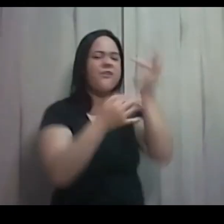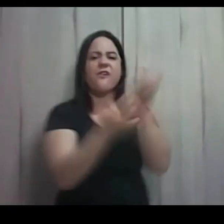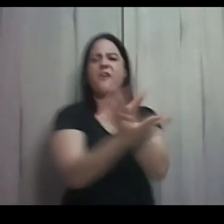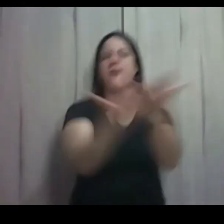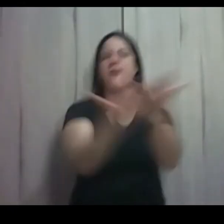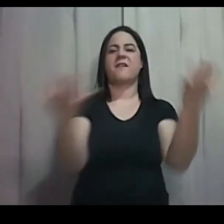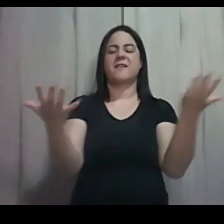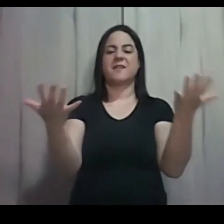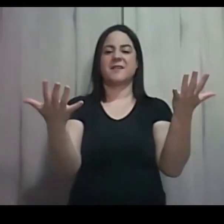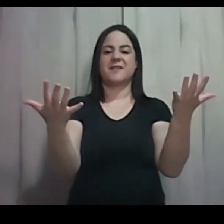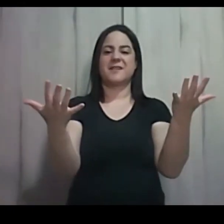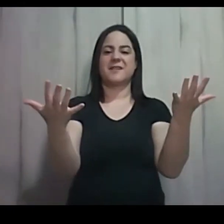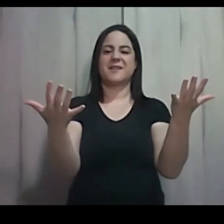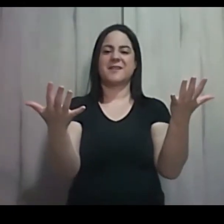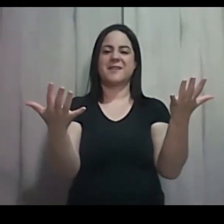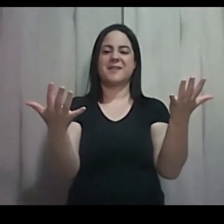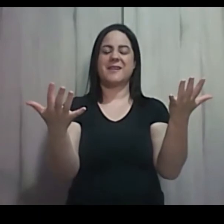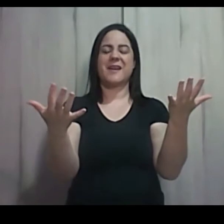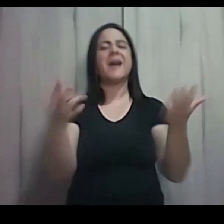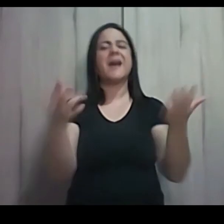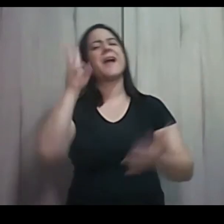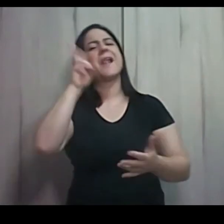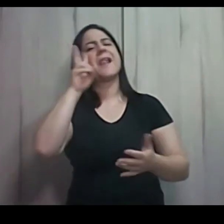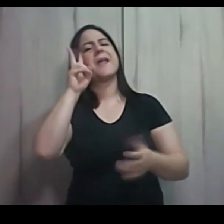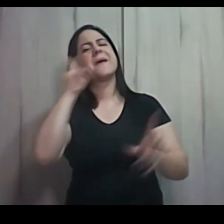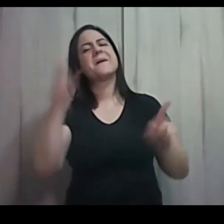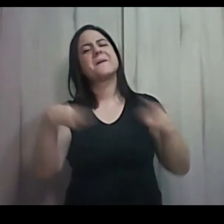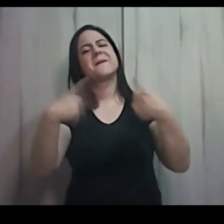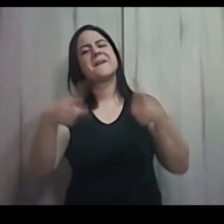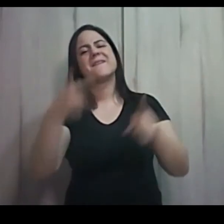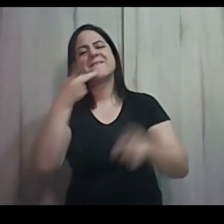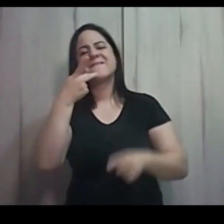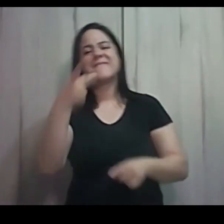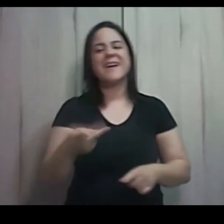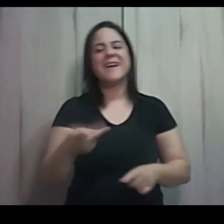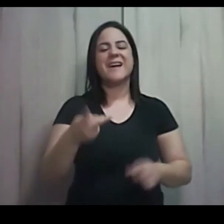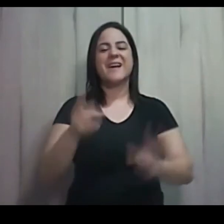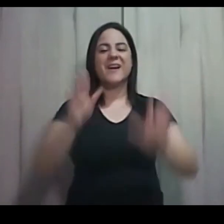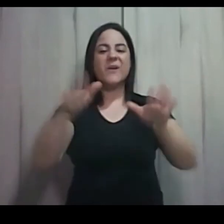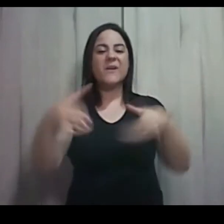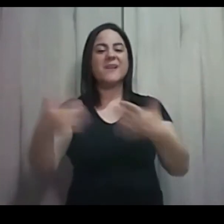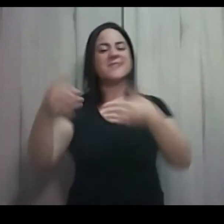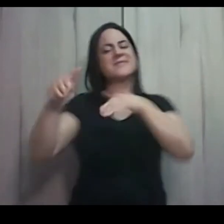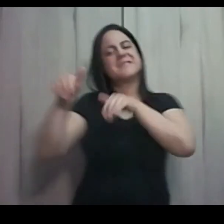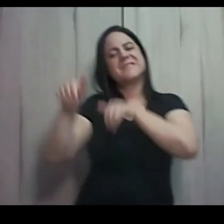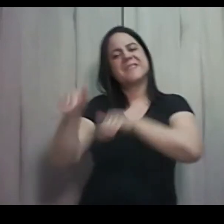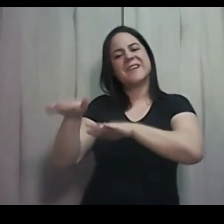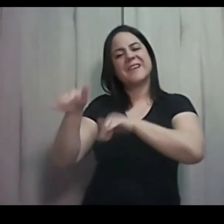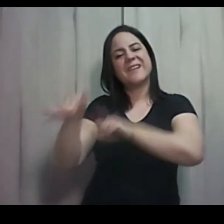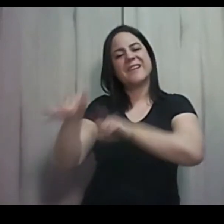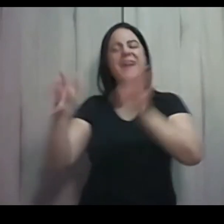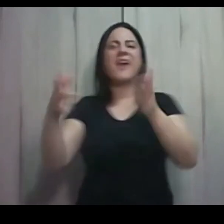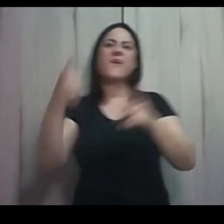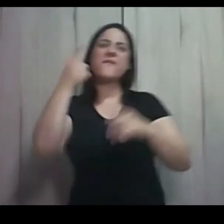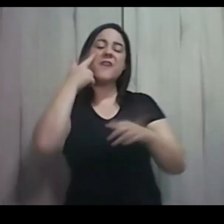Lembrou até aquela música, né? Que fala que, quando entrar setembro, eu quero ouvir a boa nova ecoar nos campos.